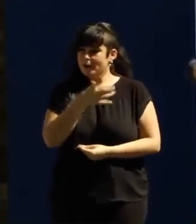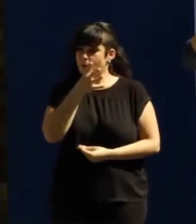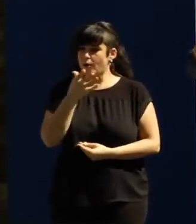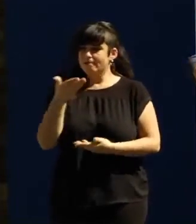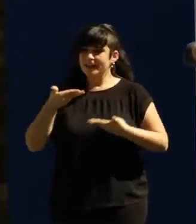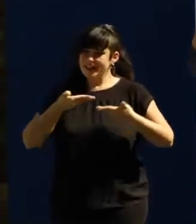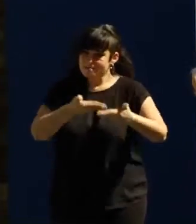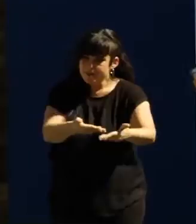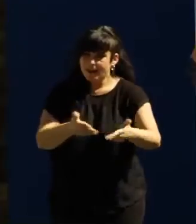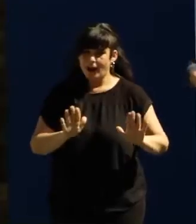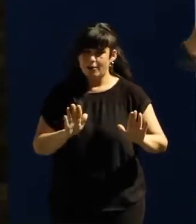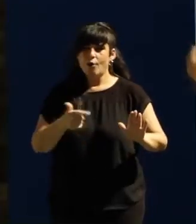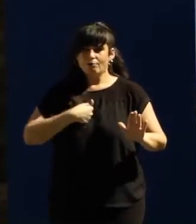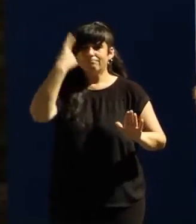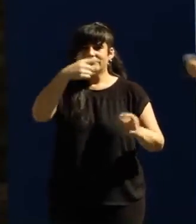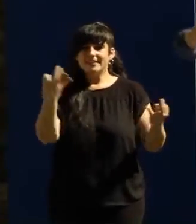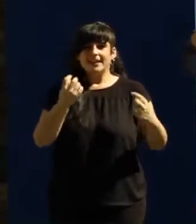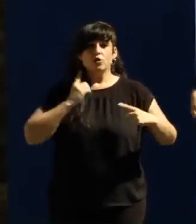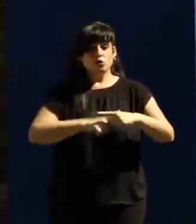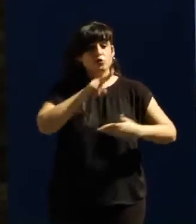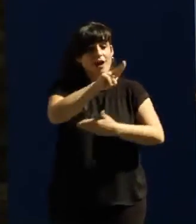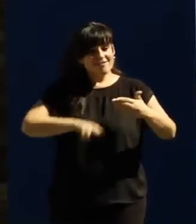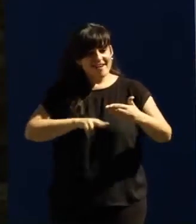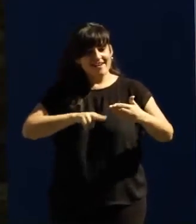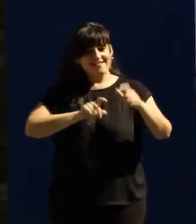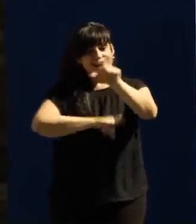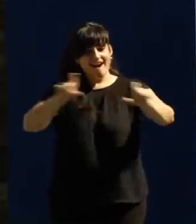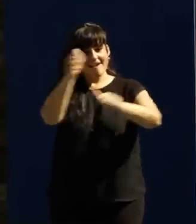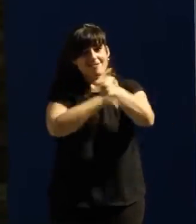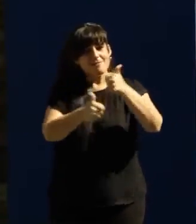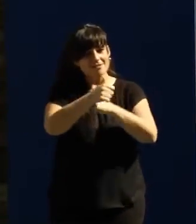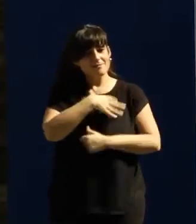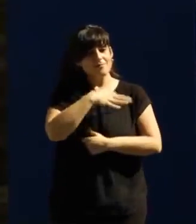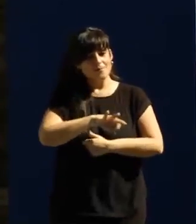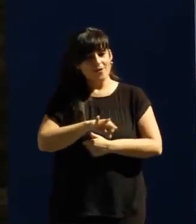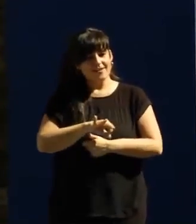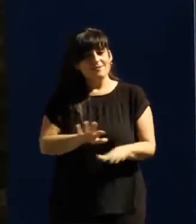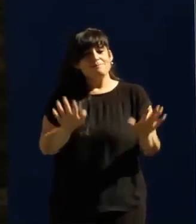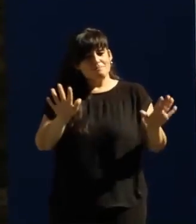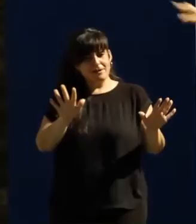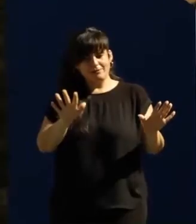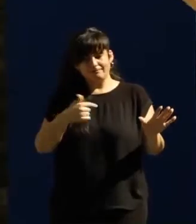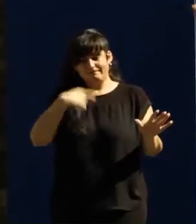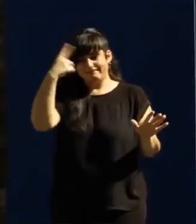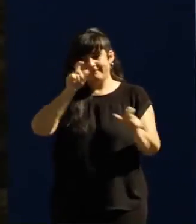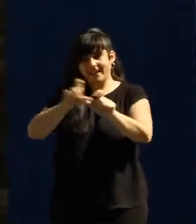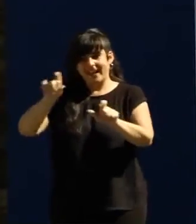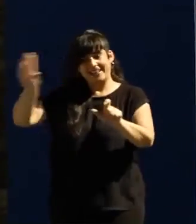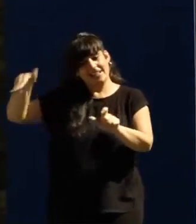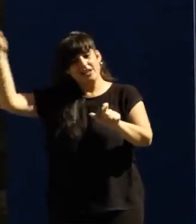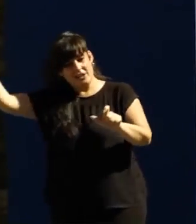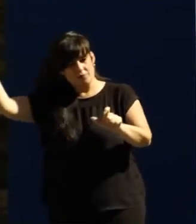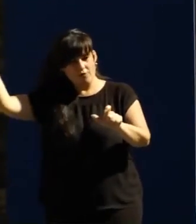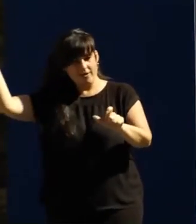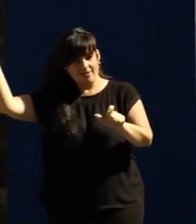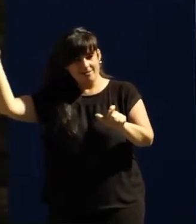todo el orgullo de saber que puede haber una asunta de Galicia al servicio de la gente. Pero también sabiendo que hay muchos de fuera de Galicia que